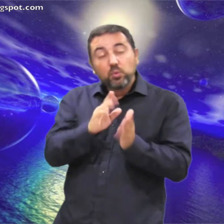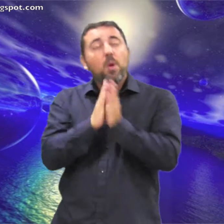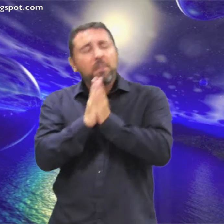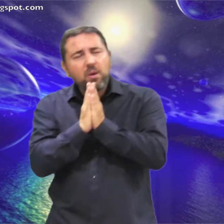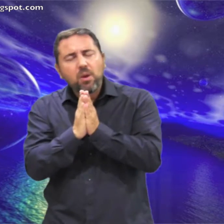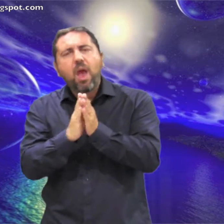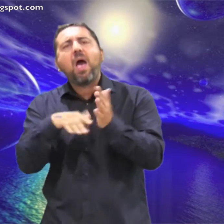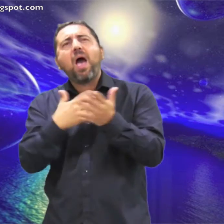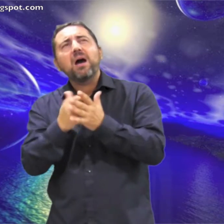nubes.